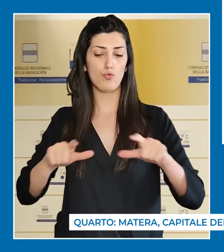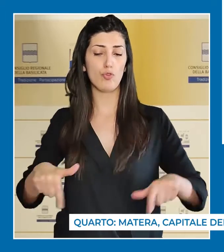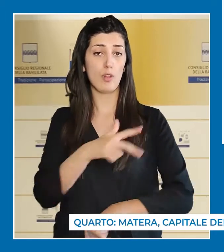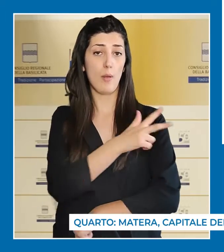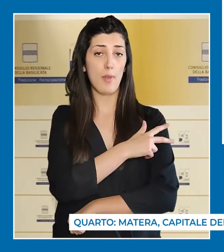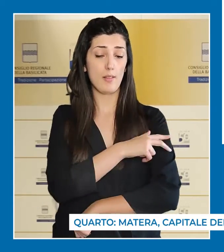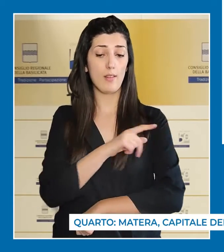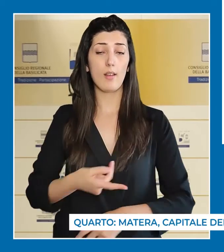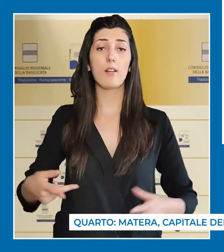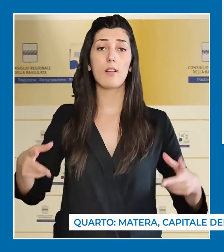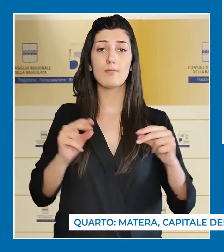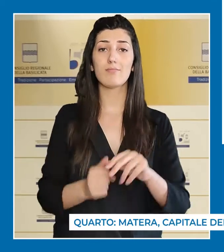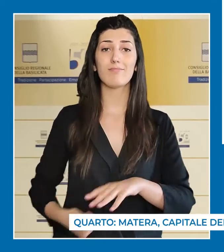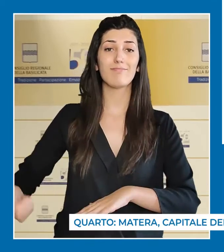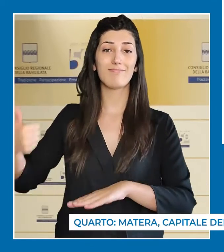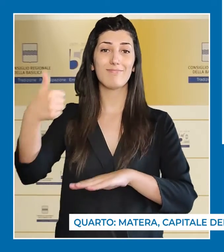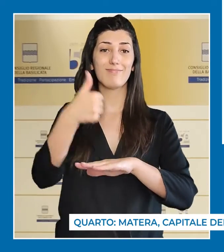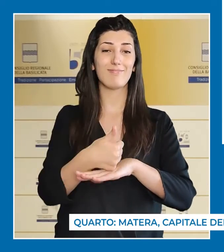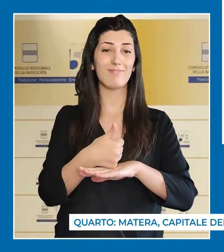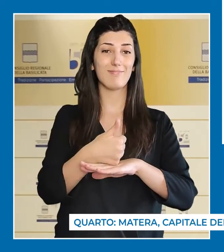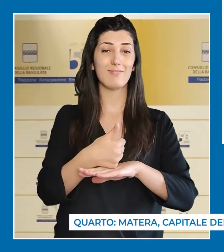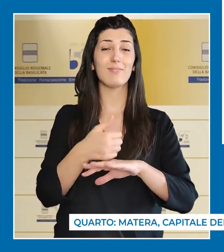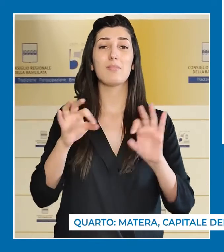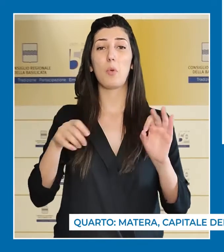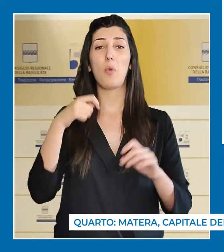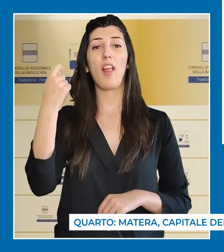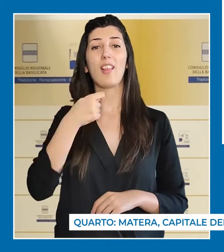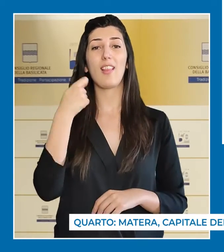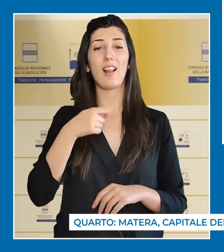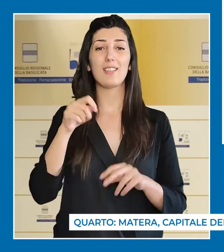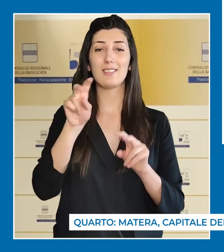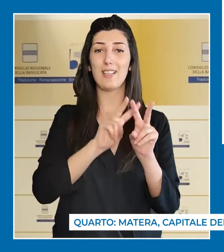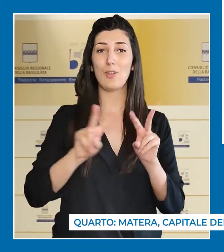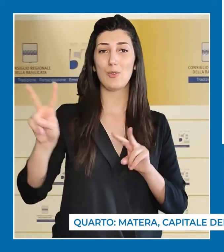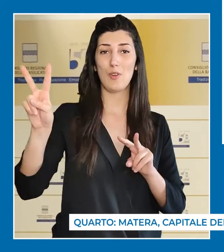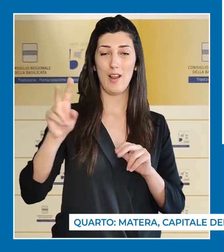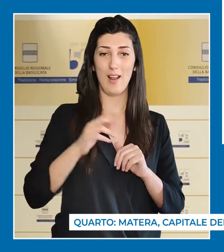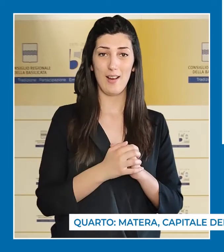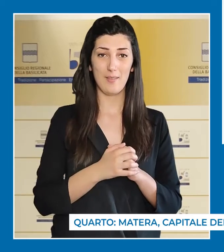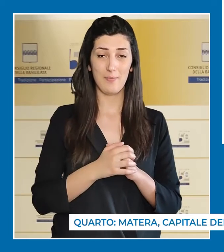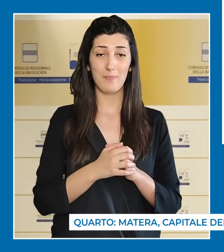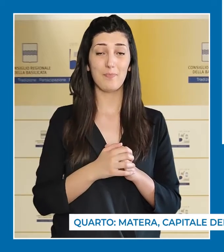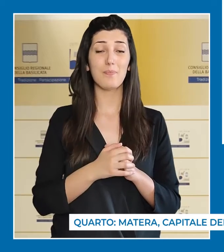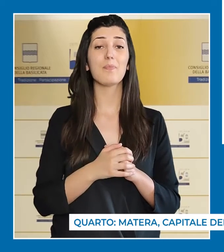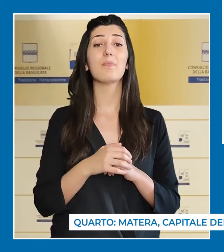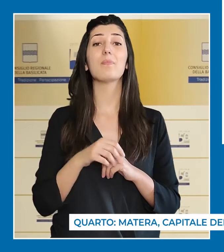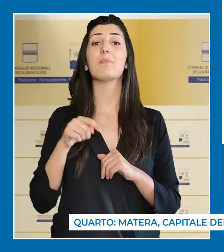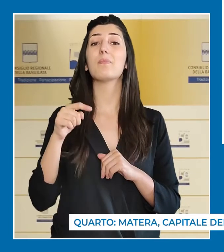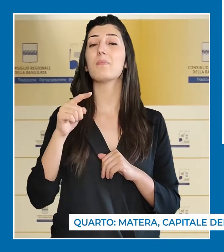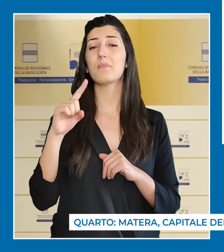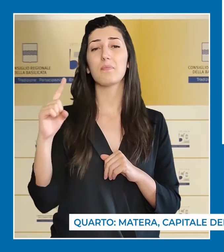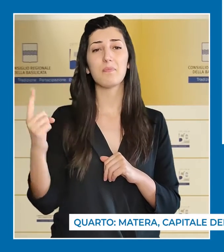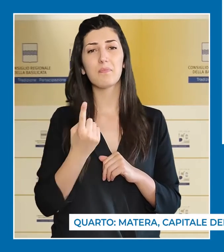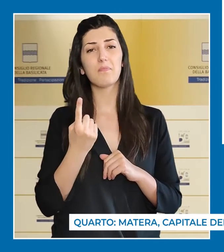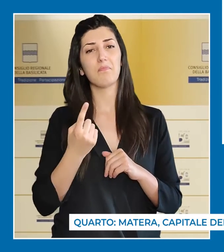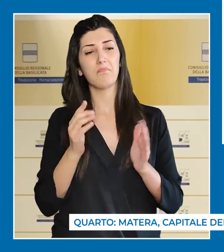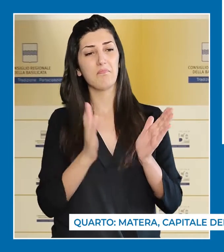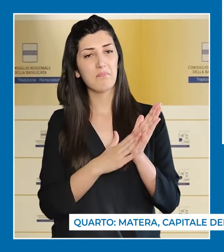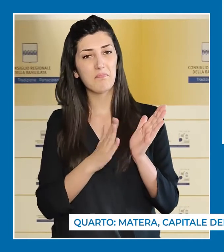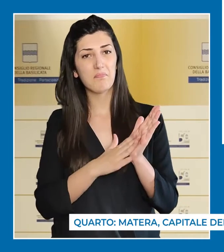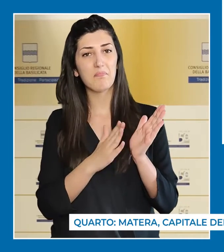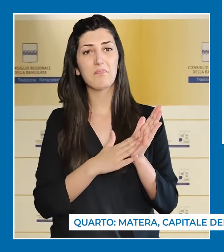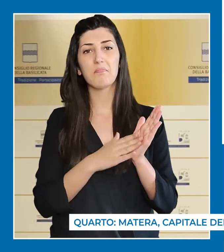4 giugno, ha portato Matera, ancora una volta, al centro dell'interesse